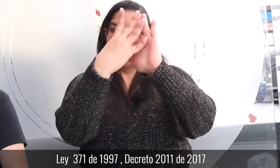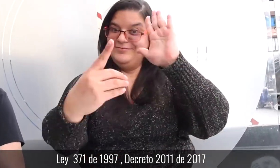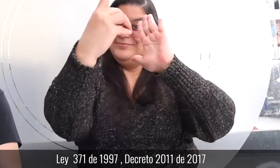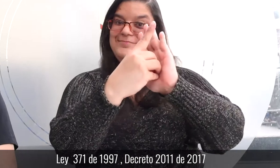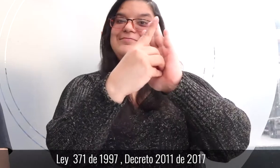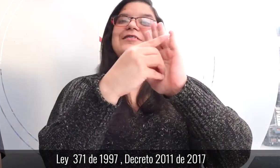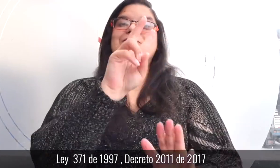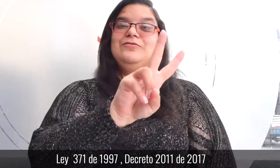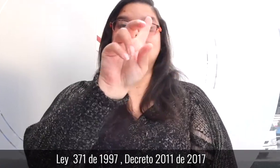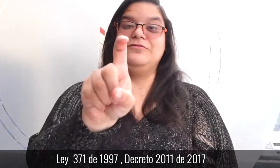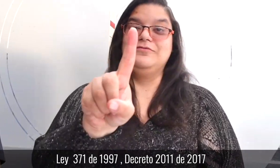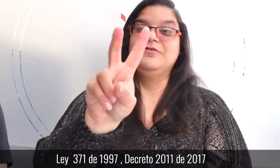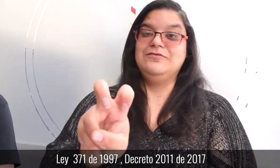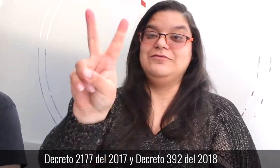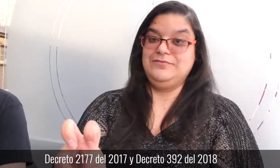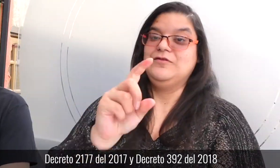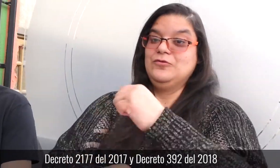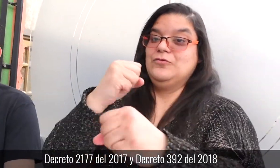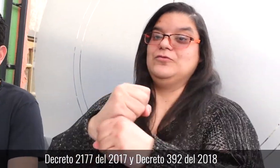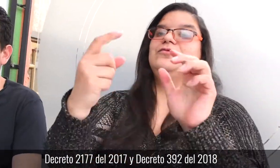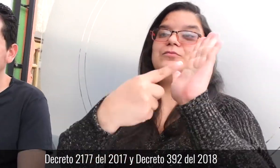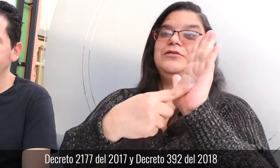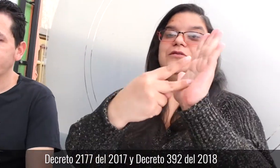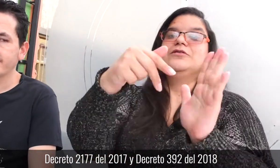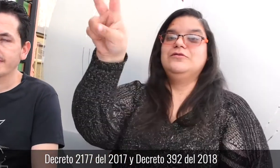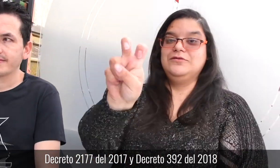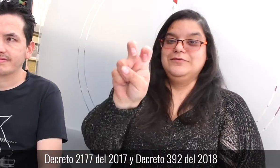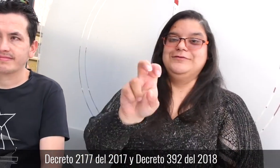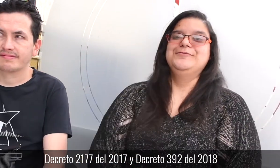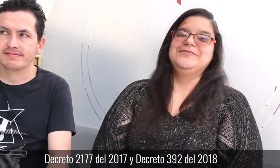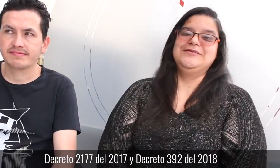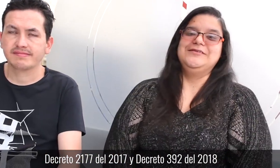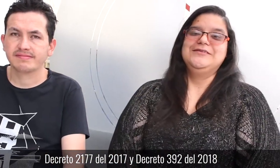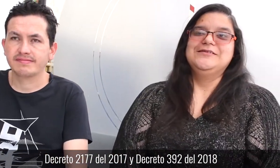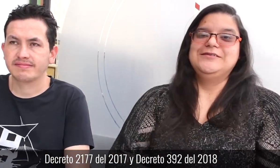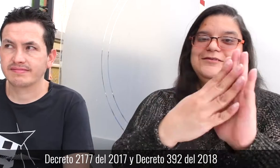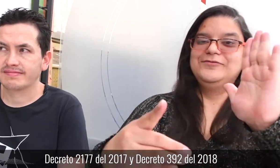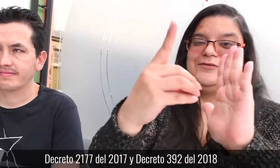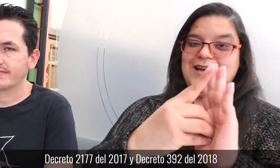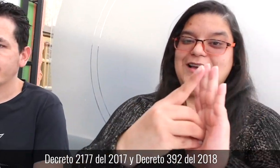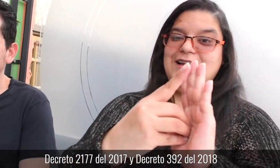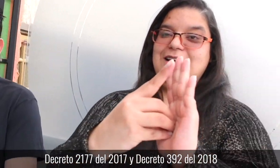Decreto 2177 del 2017 y Decreto 392 del 2018.